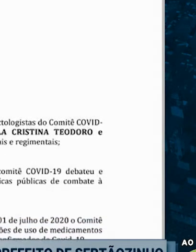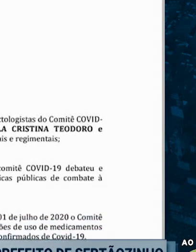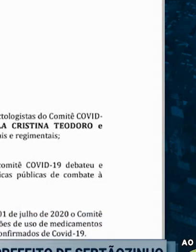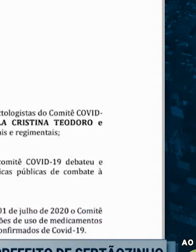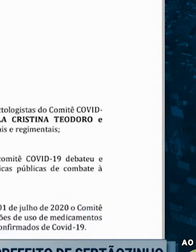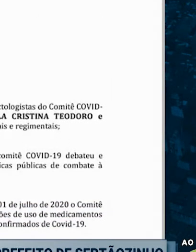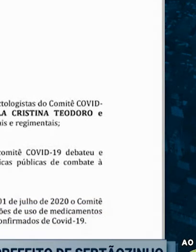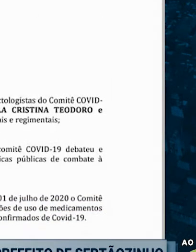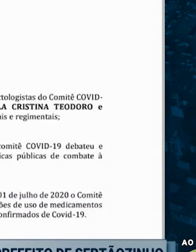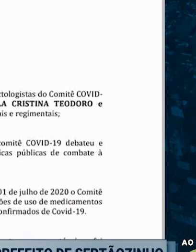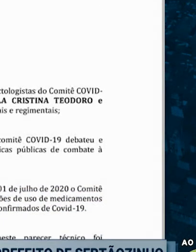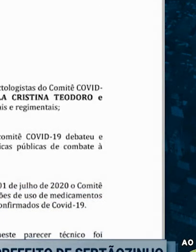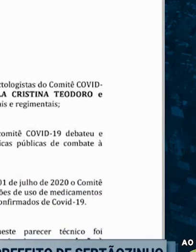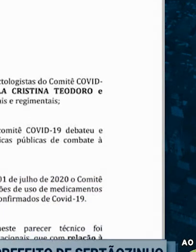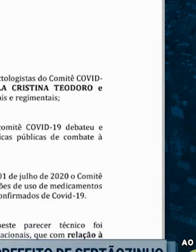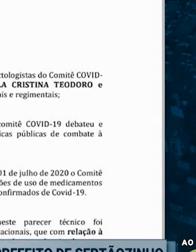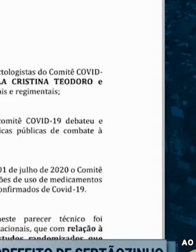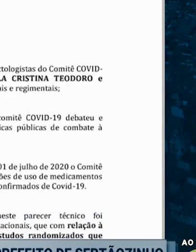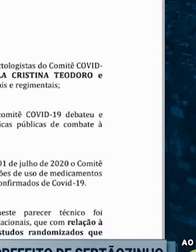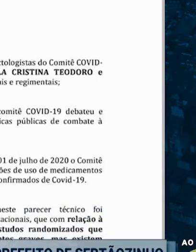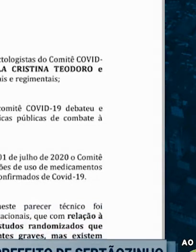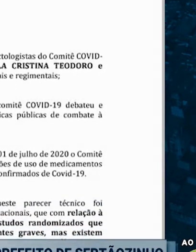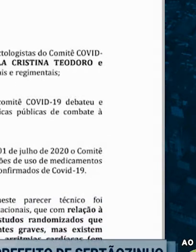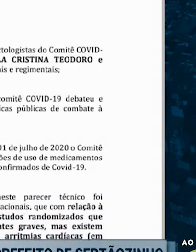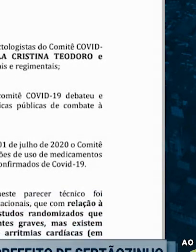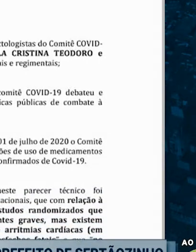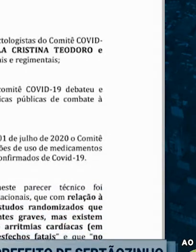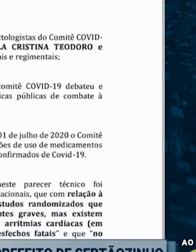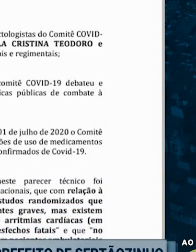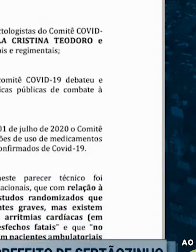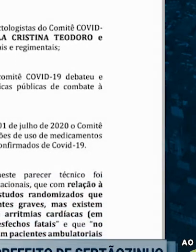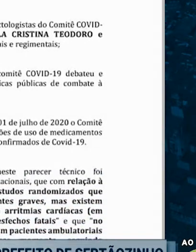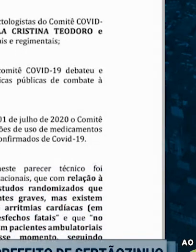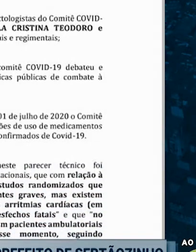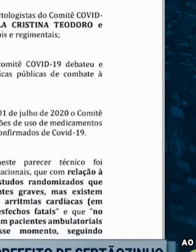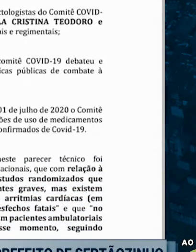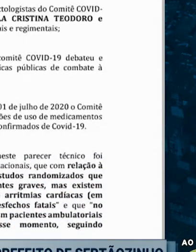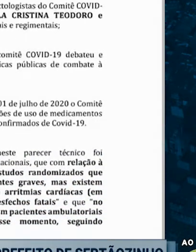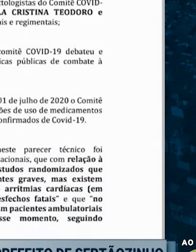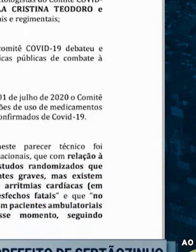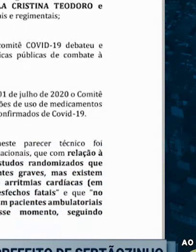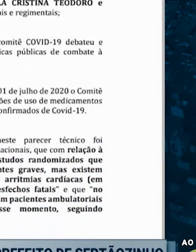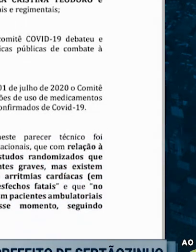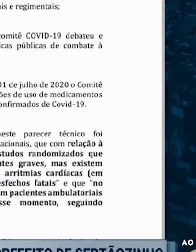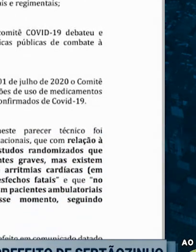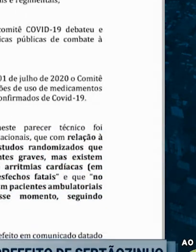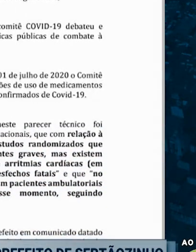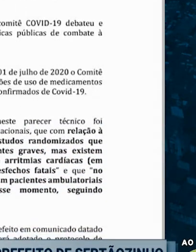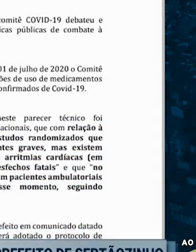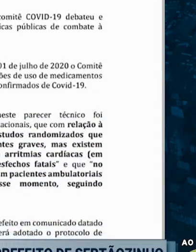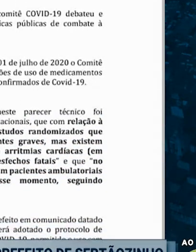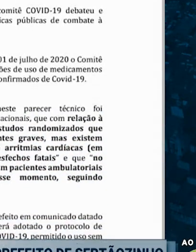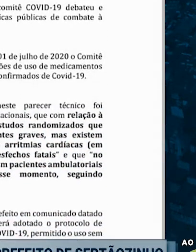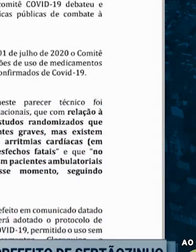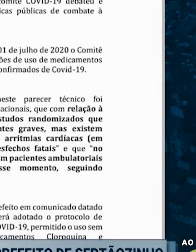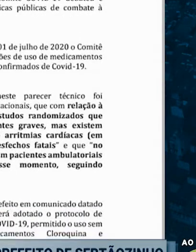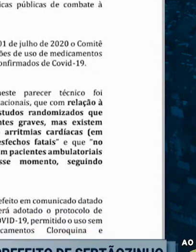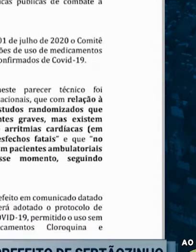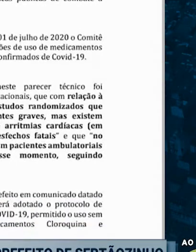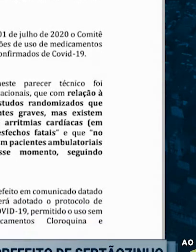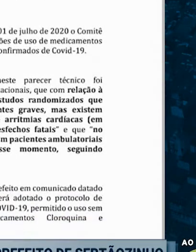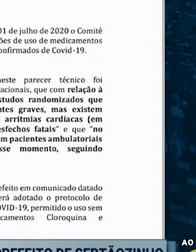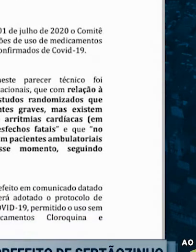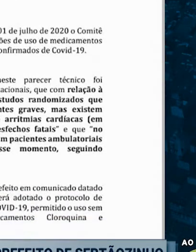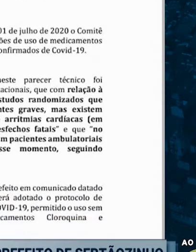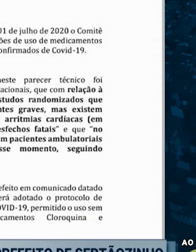parte do comitê alegam que a decisão do prefeito contraria o parecer do comitê que se manifestou contra o uso, visto